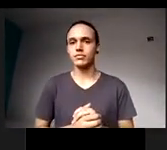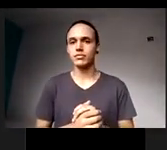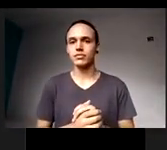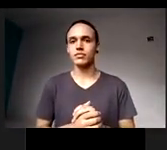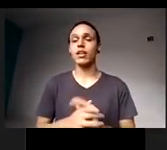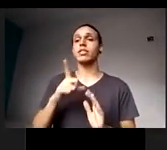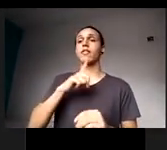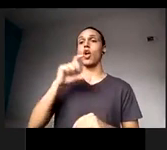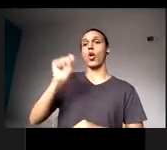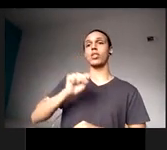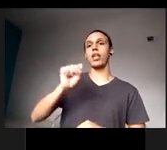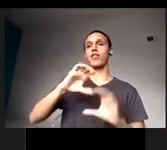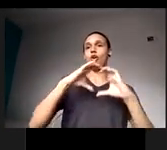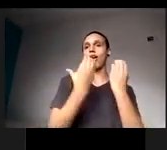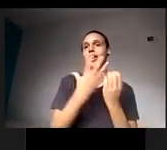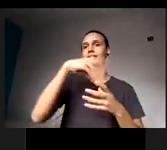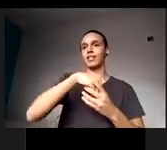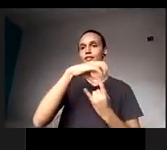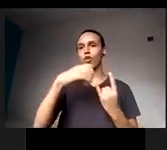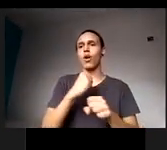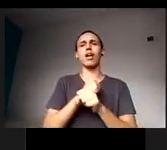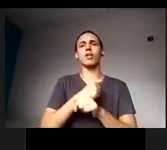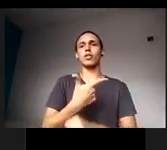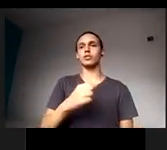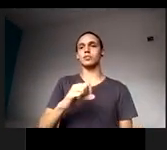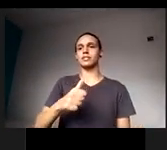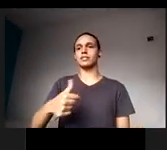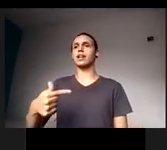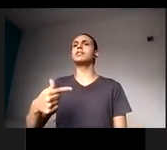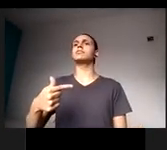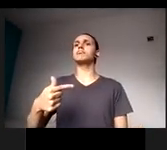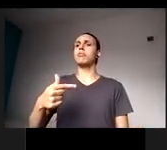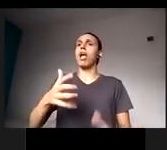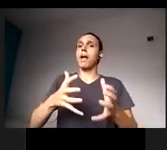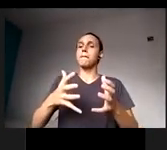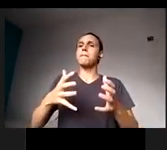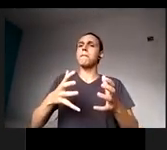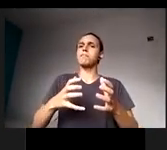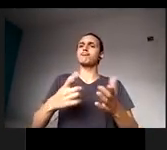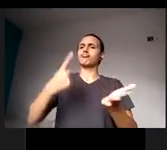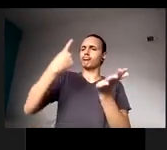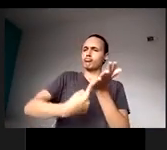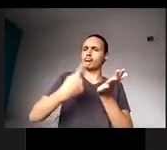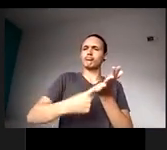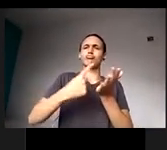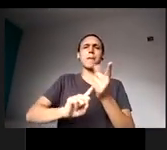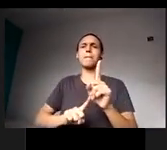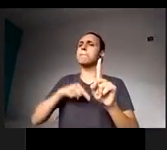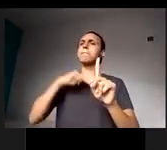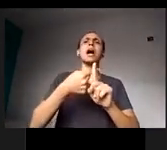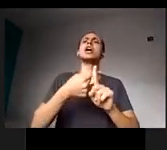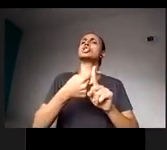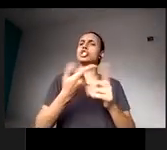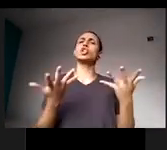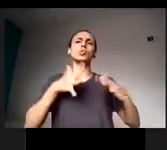foi realizado em 2017, ampliou, então, o seu compromisso de inclusão, né, em vários sentidos, né, no que diz respeito às pessoas